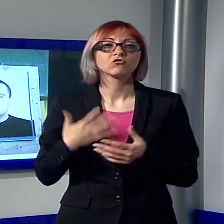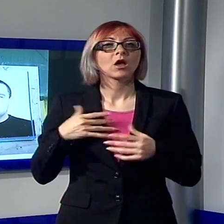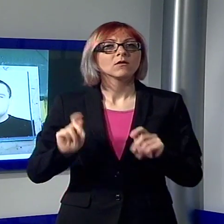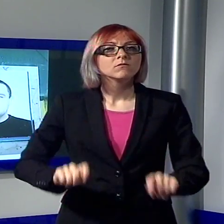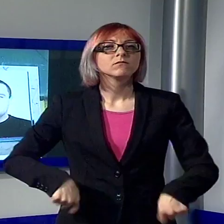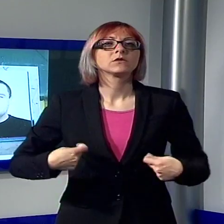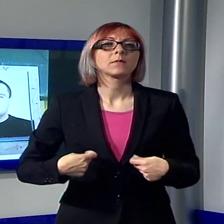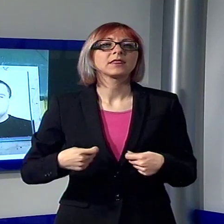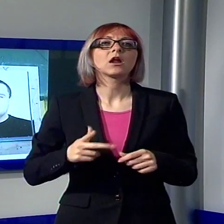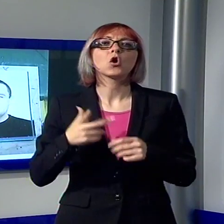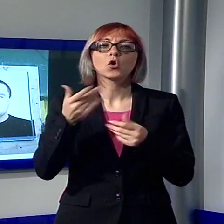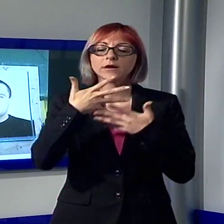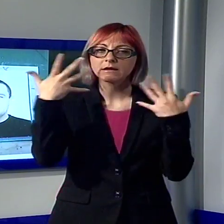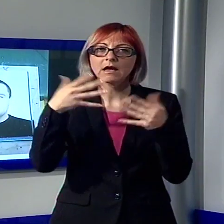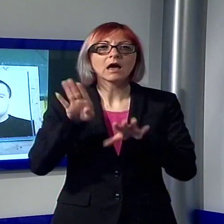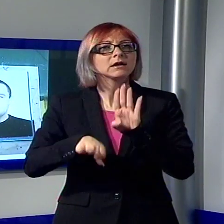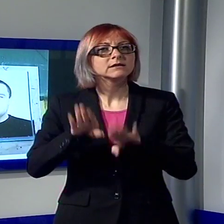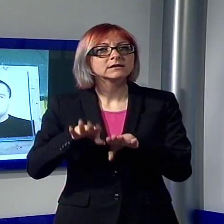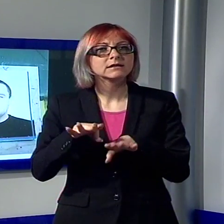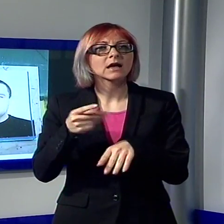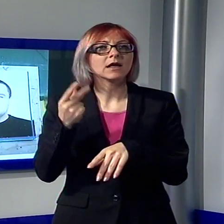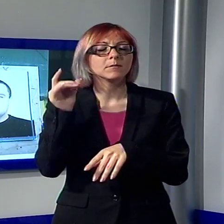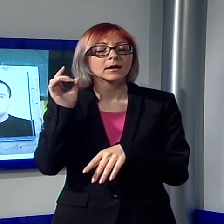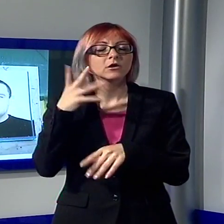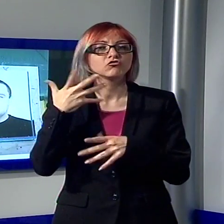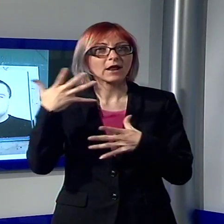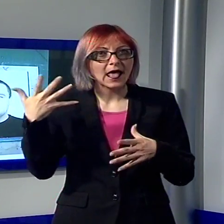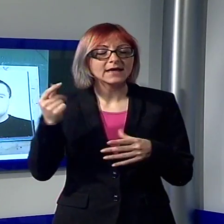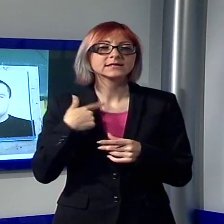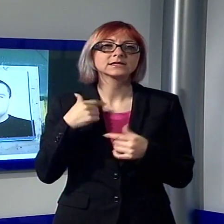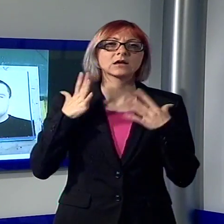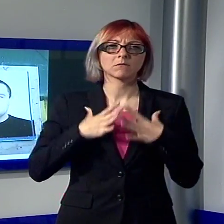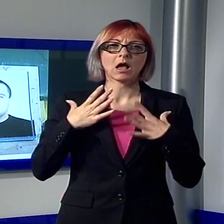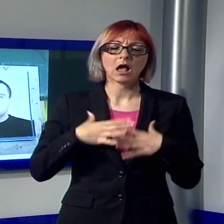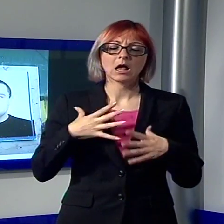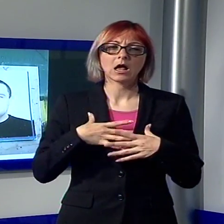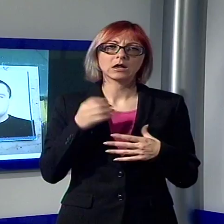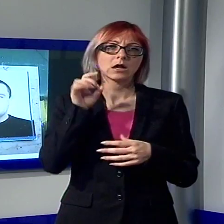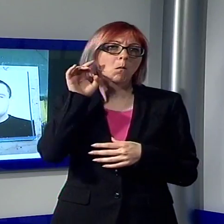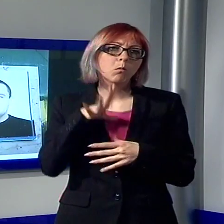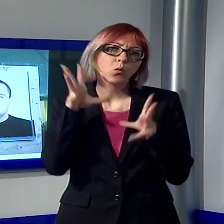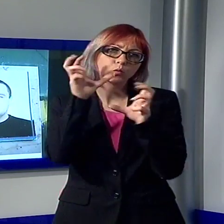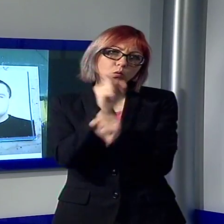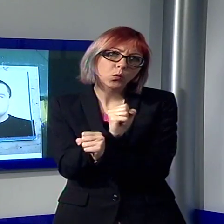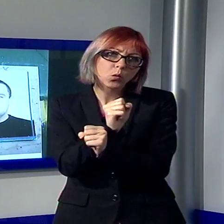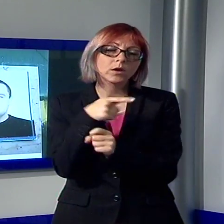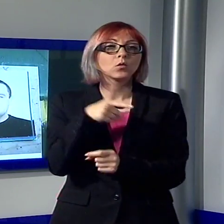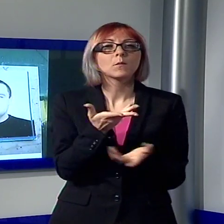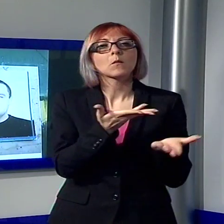pantaloni chiari e una polo blu scura. È arrivato a Capannori, ospite della sorella, per sottoporsi a cure mediche dato